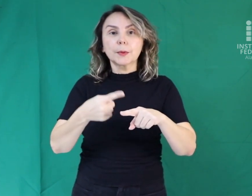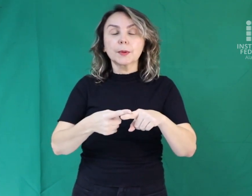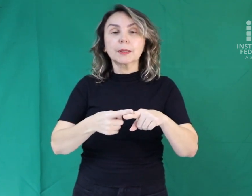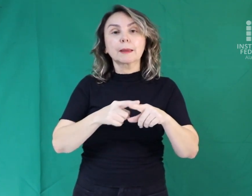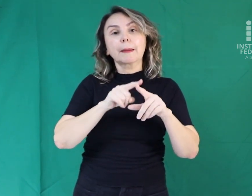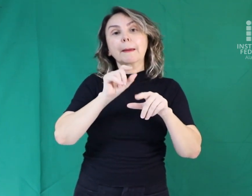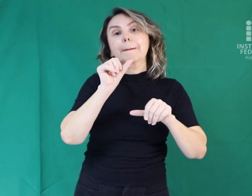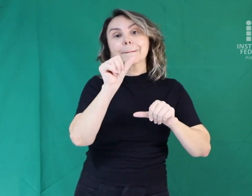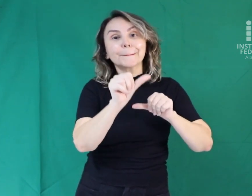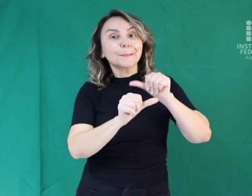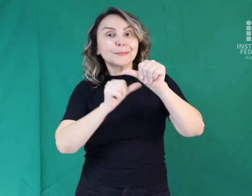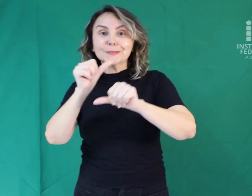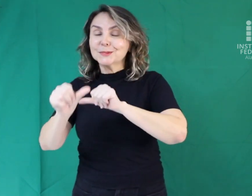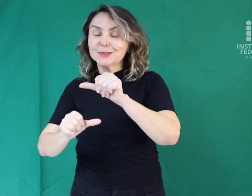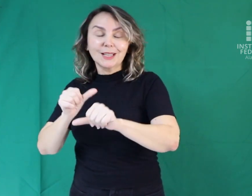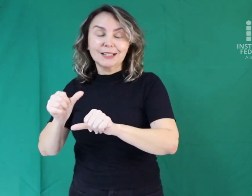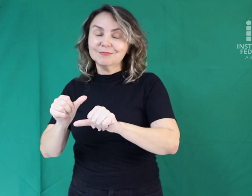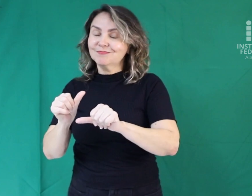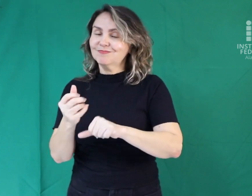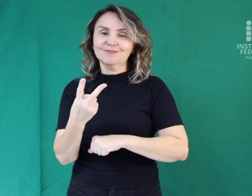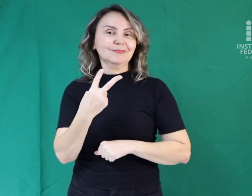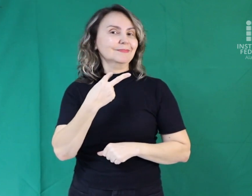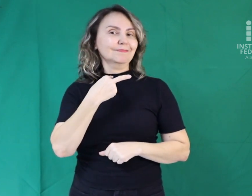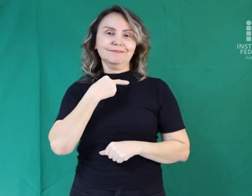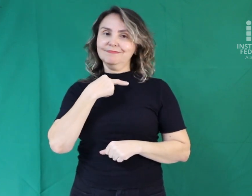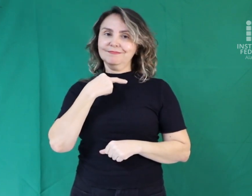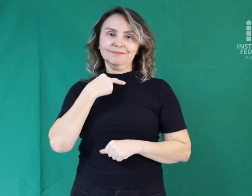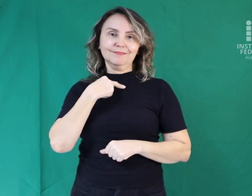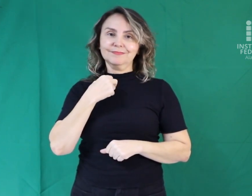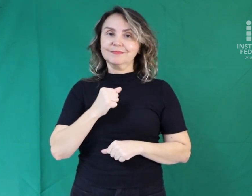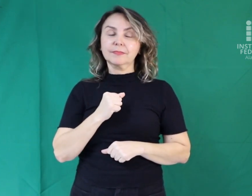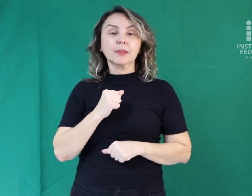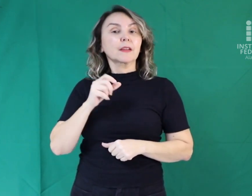depois da inscrição ou fazer outra novamente.